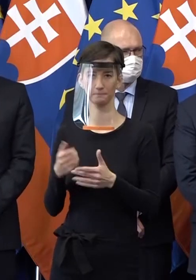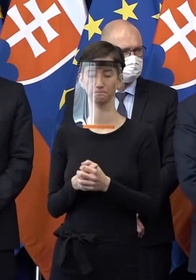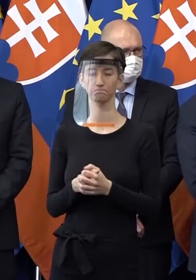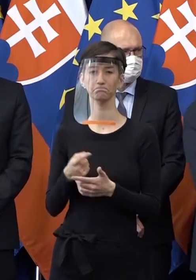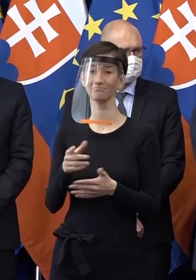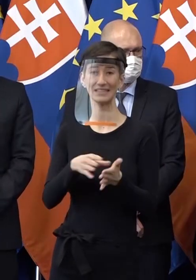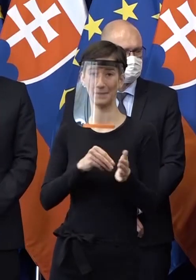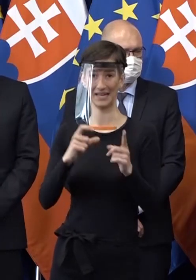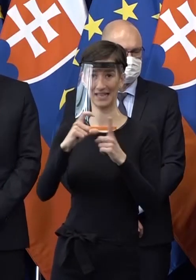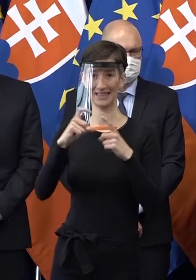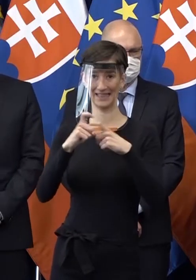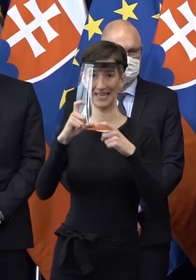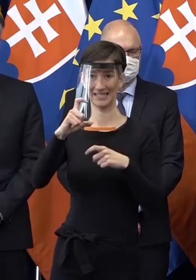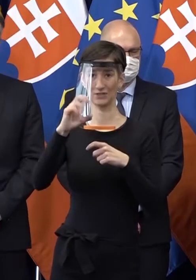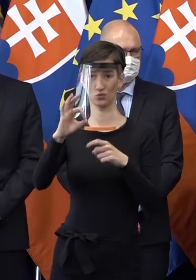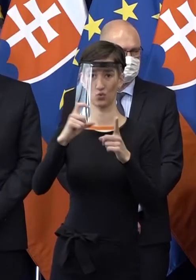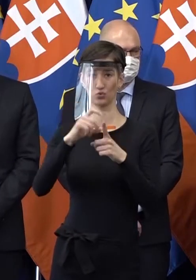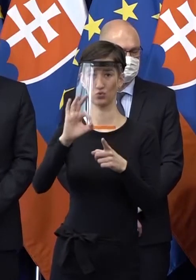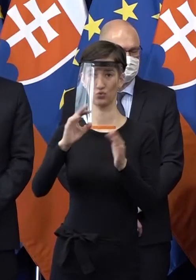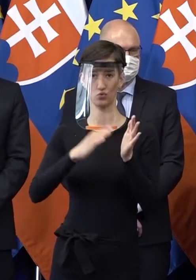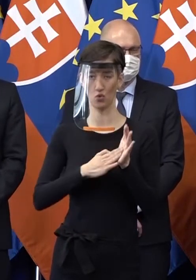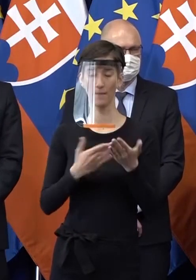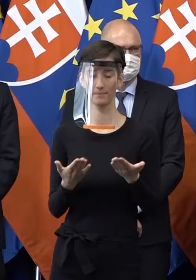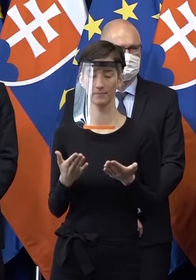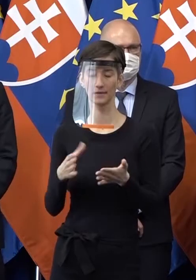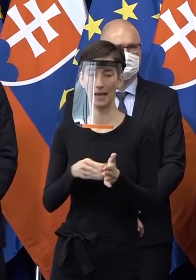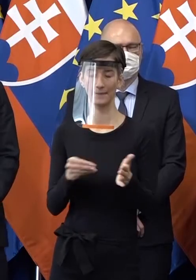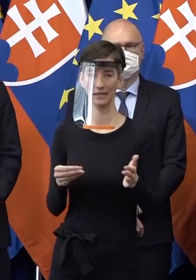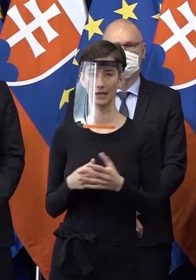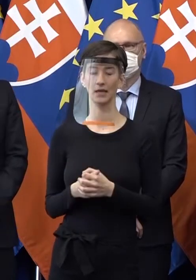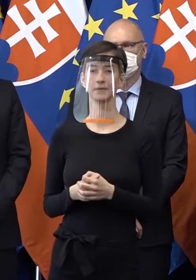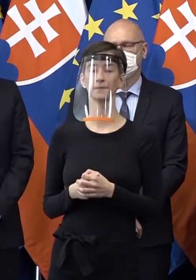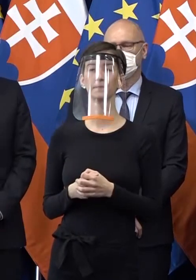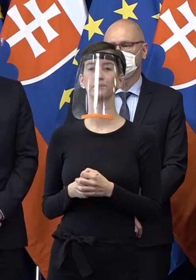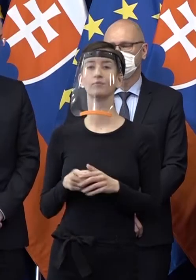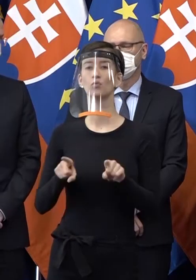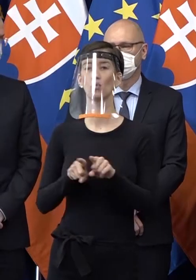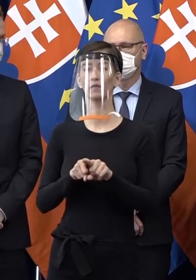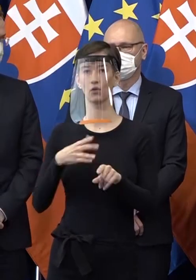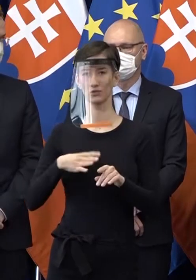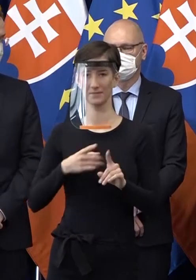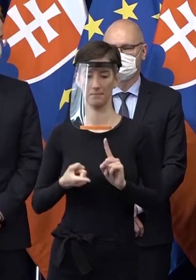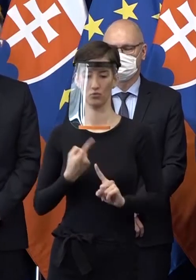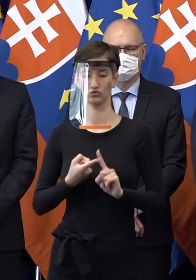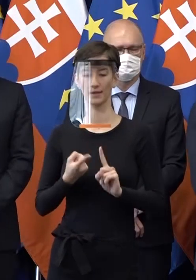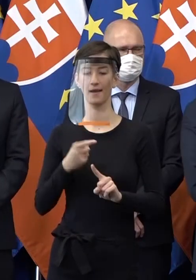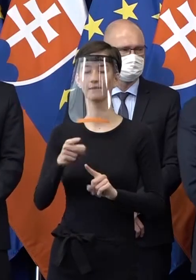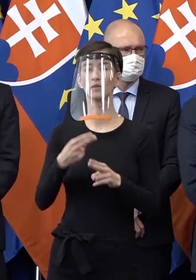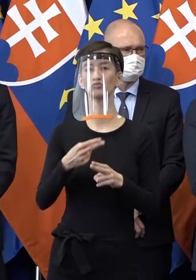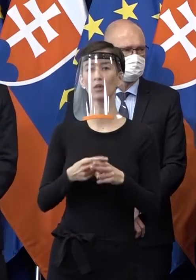dekodom, ale takých prípadom môže byť viacej. No a aby štát pripravil schému